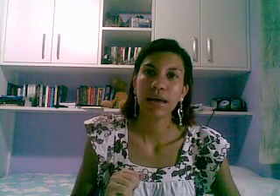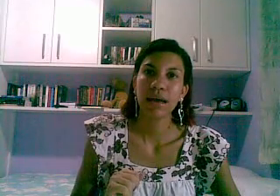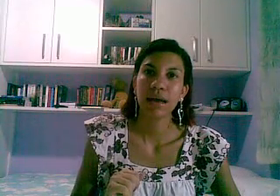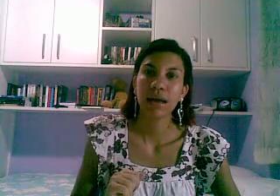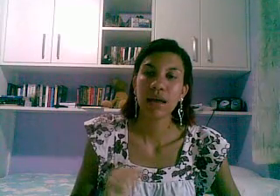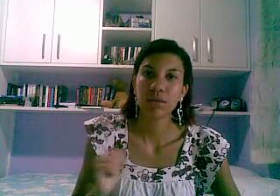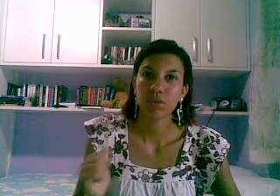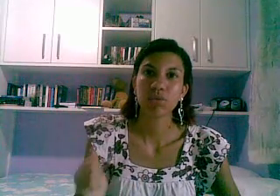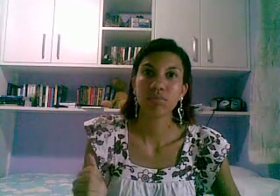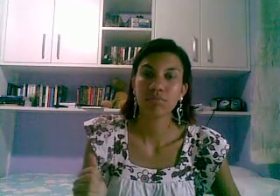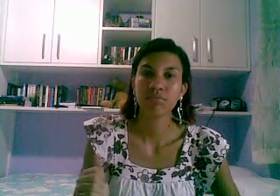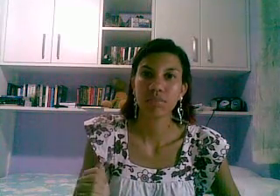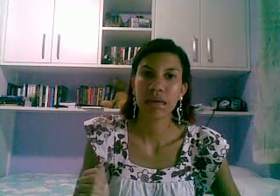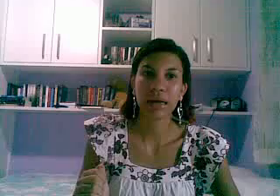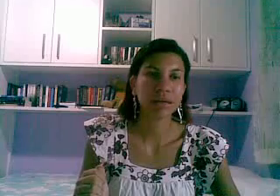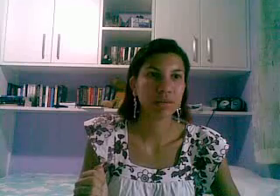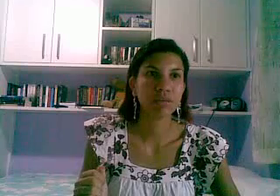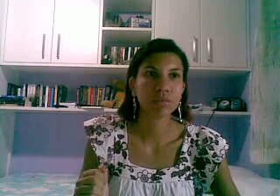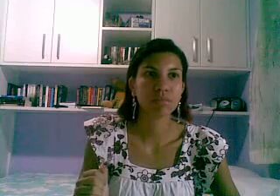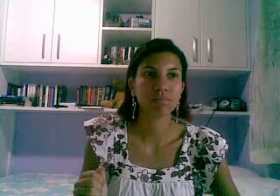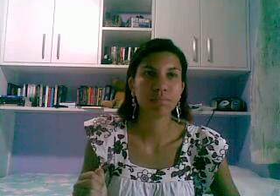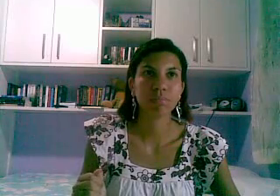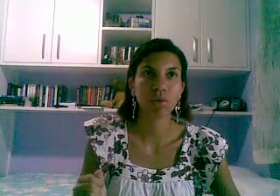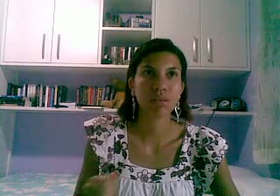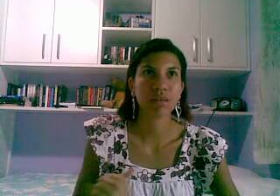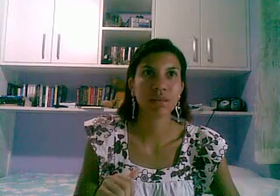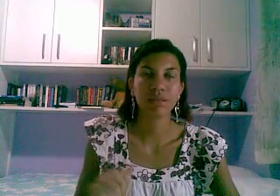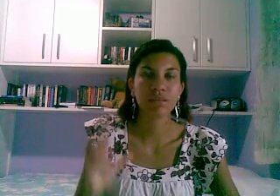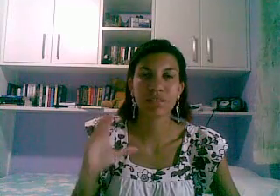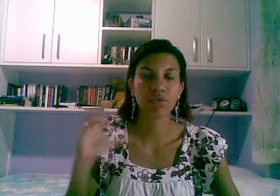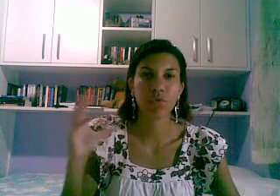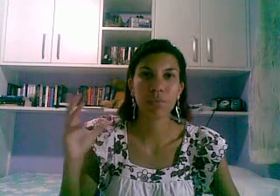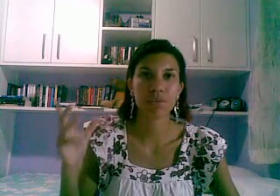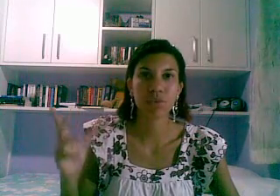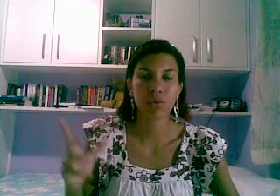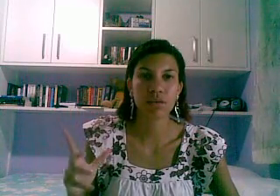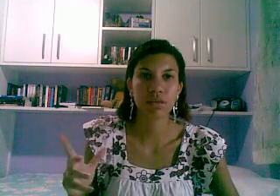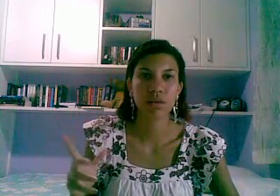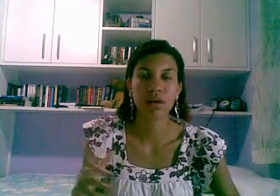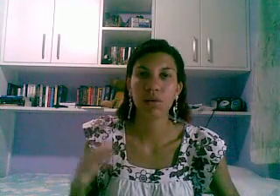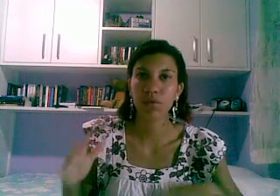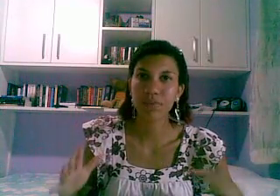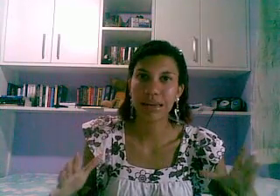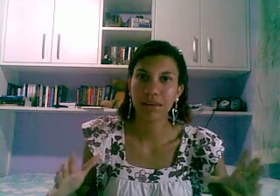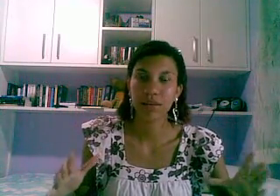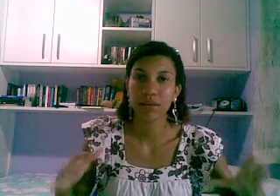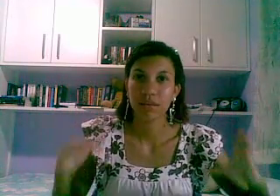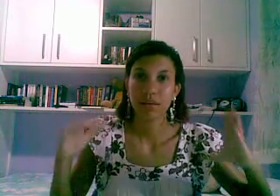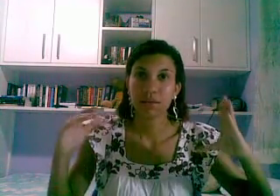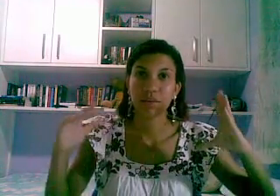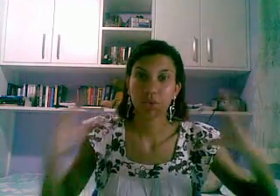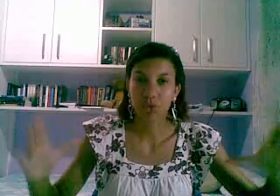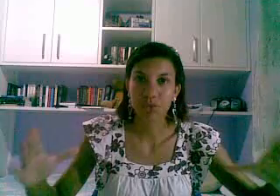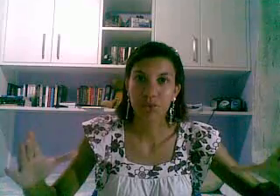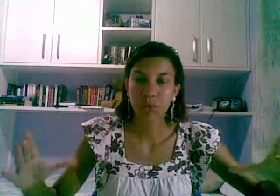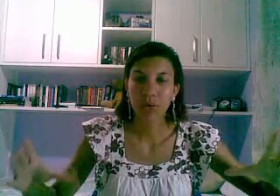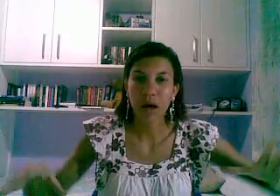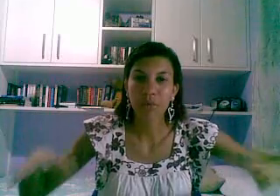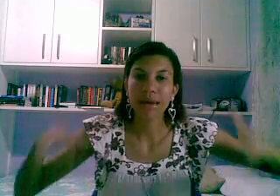é isso é isso nossa tem tantas informações é o que eu falei escute o vídeo com calma,